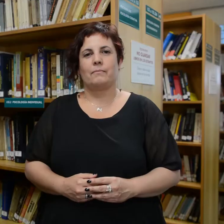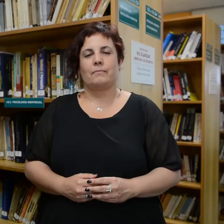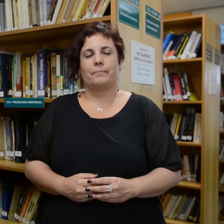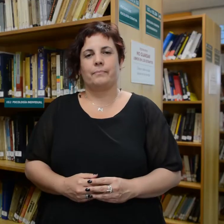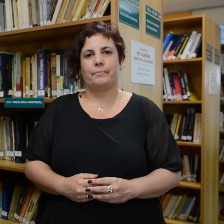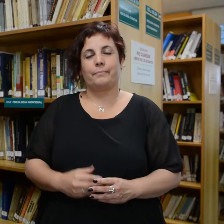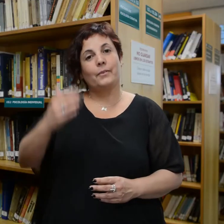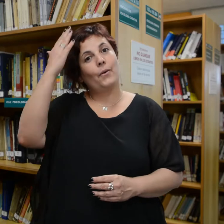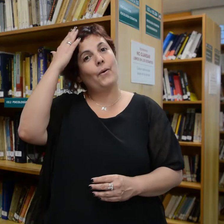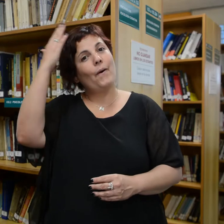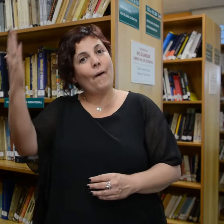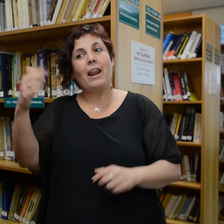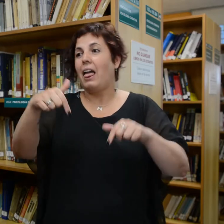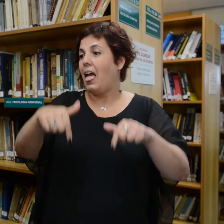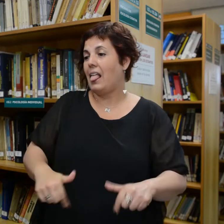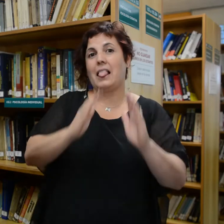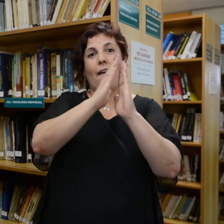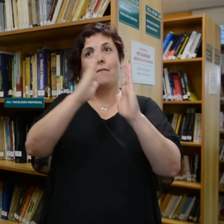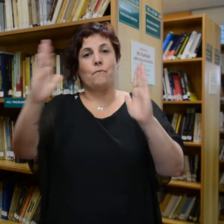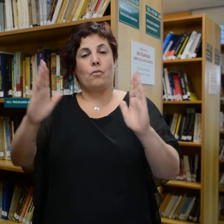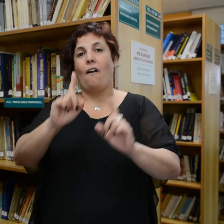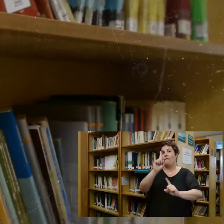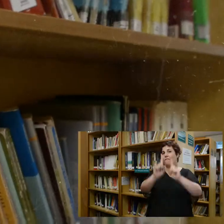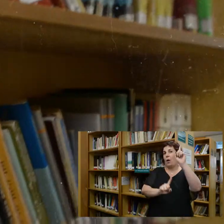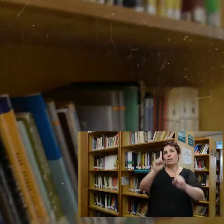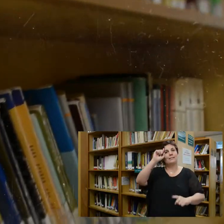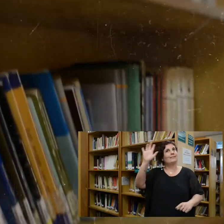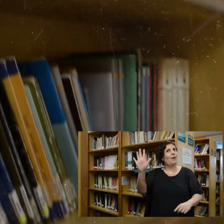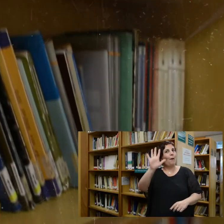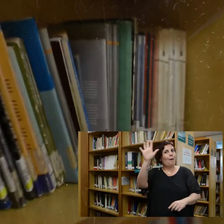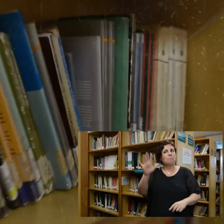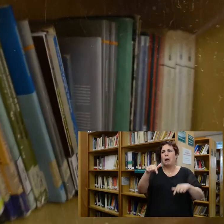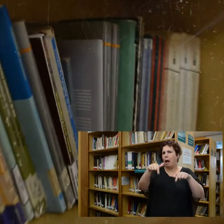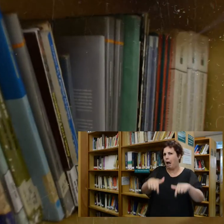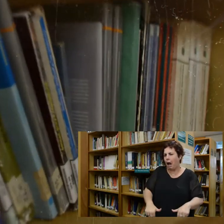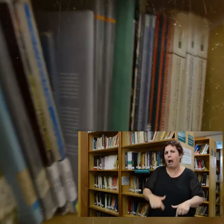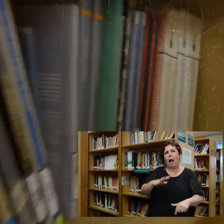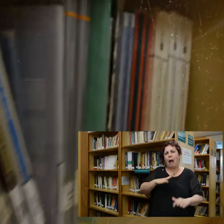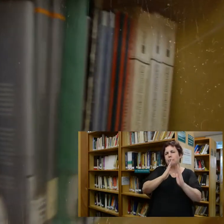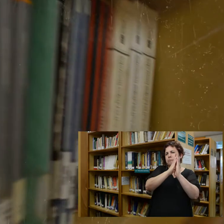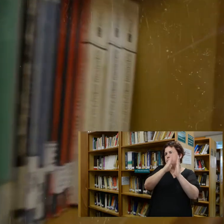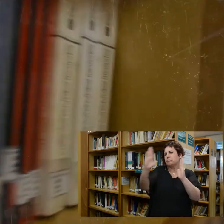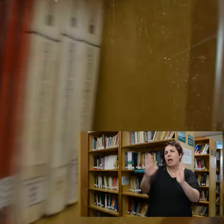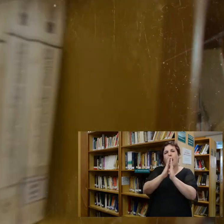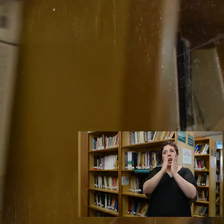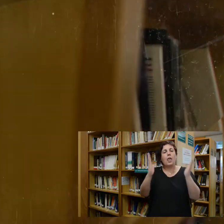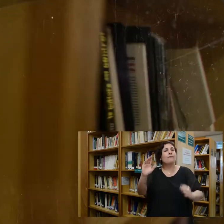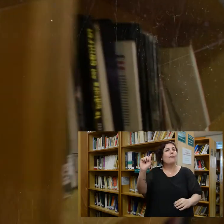Hola, esta es la biblioteca de la Facultad de Psicología. Aquí encontrarás textos fundamentales para nuestra formación.